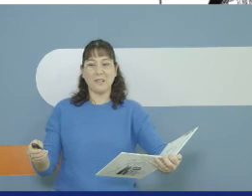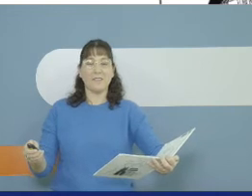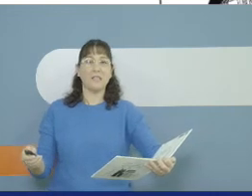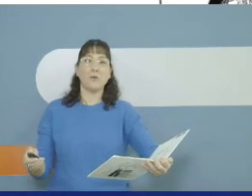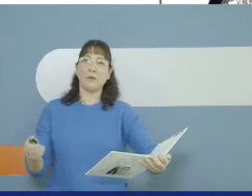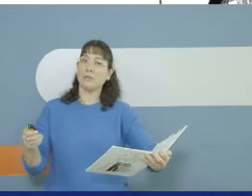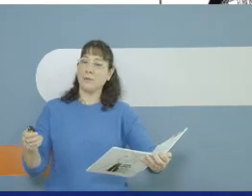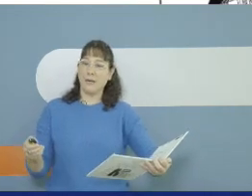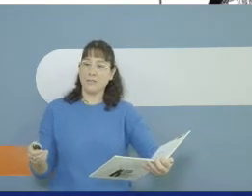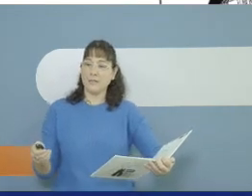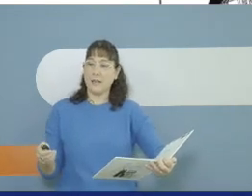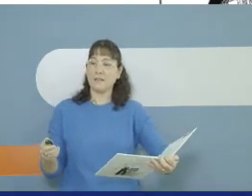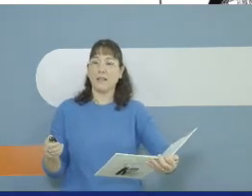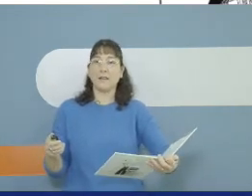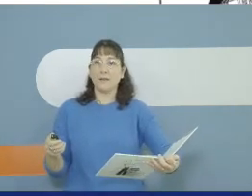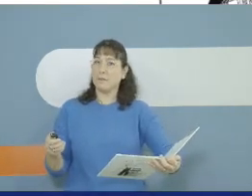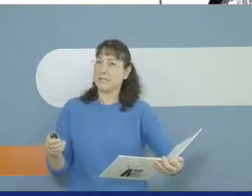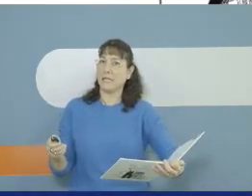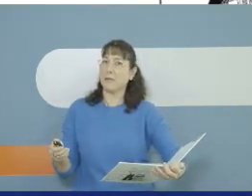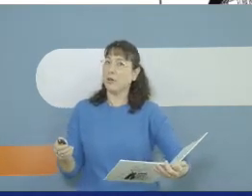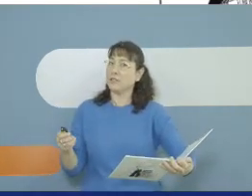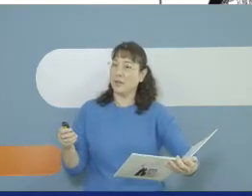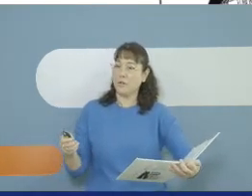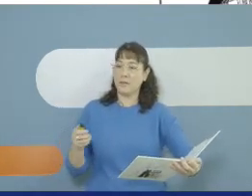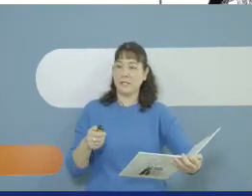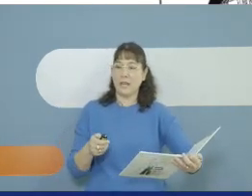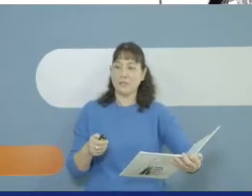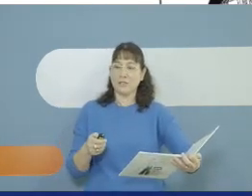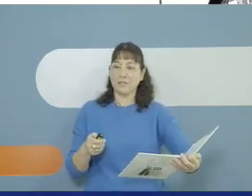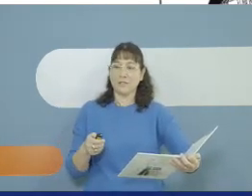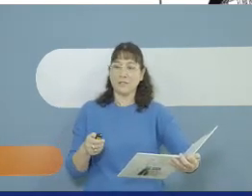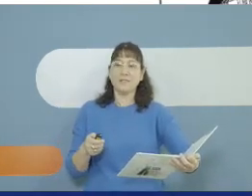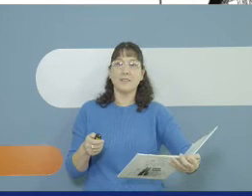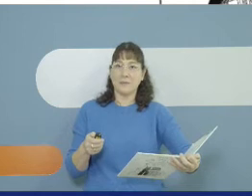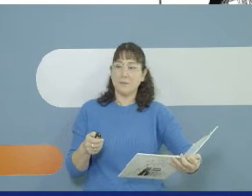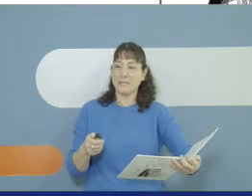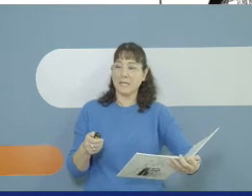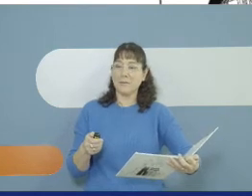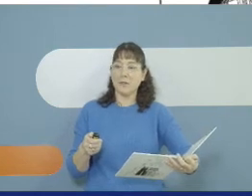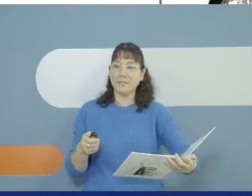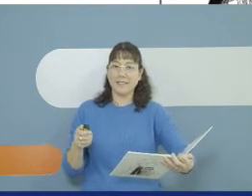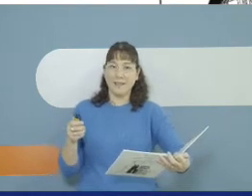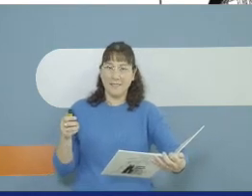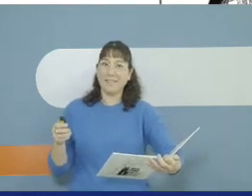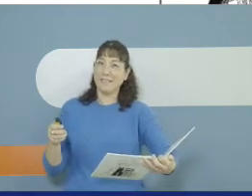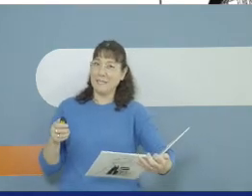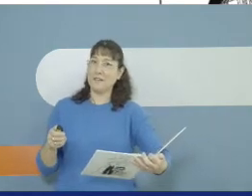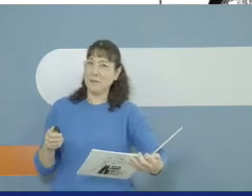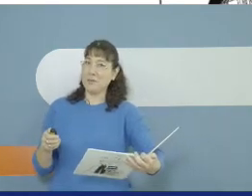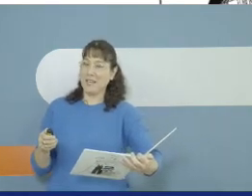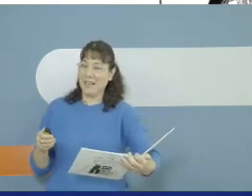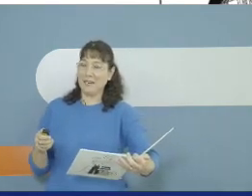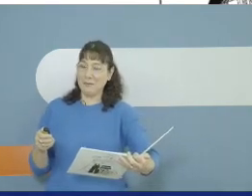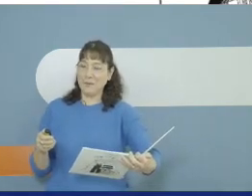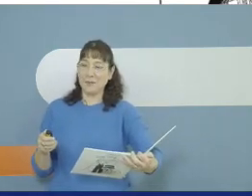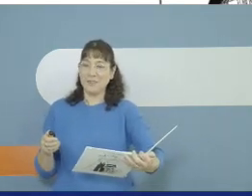והנה רואים אותם בבית של סבתא מצליחים לראות את הכובע מיקש? מצליחים לראות את הכלב